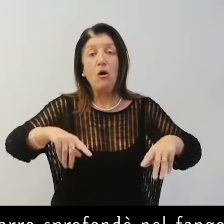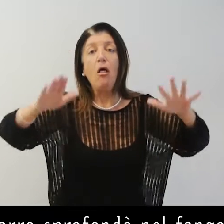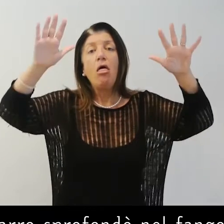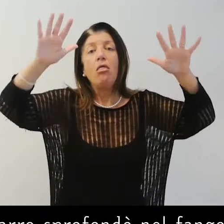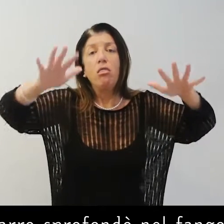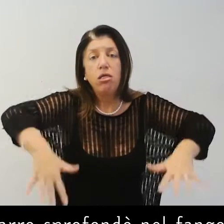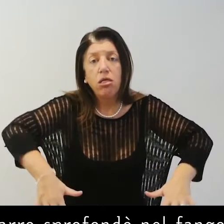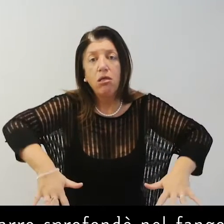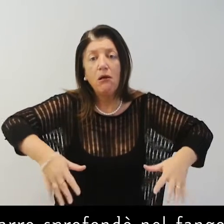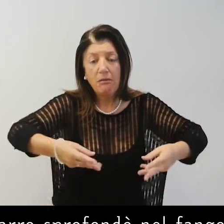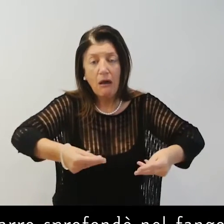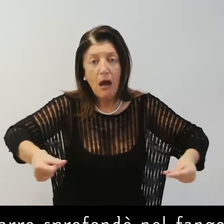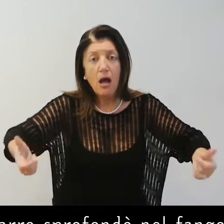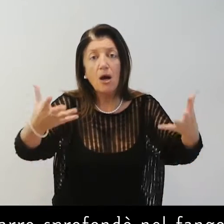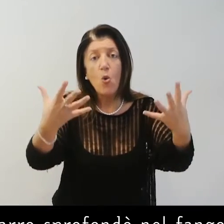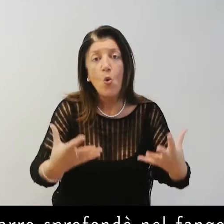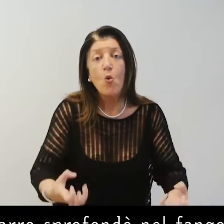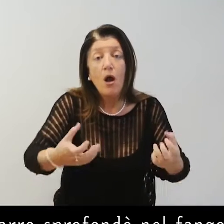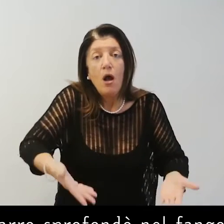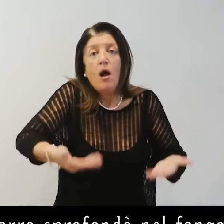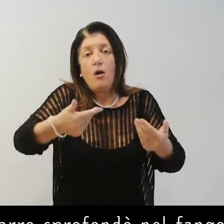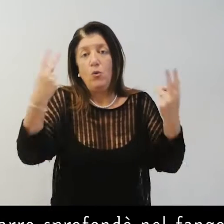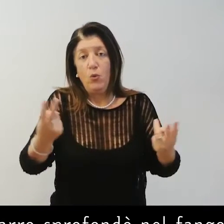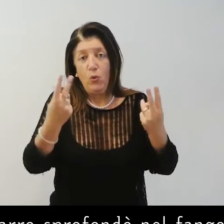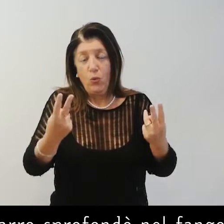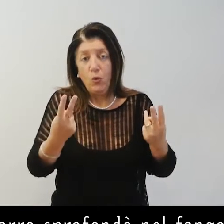sprofondò nel fango, e non fu possibile rimuoverlo.